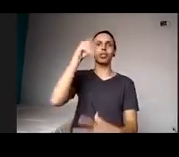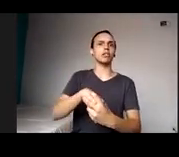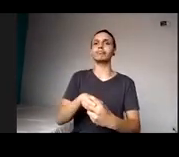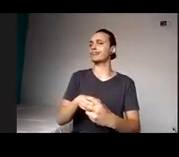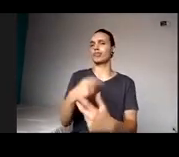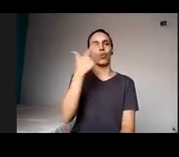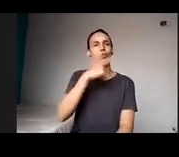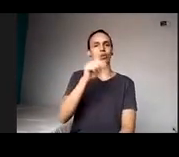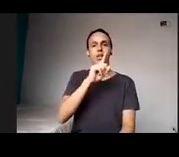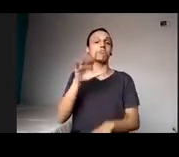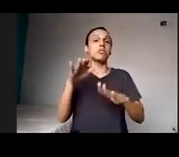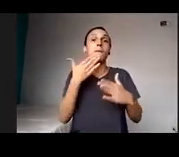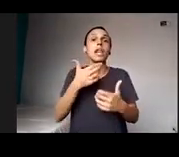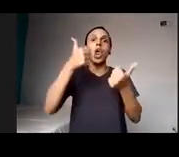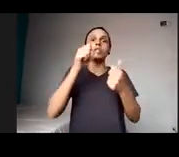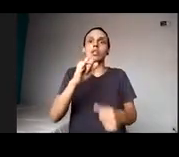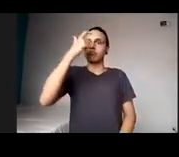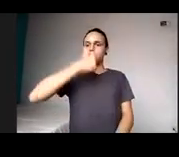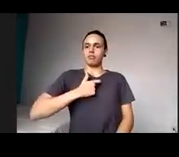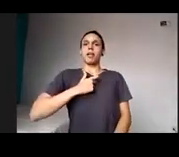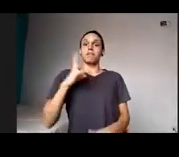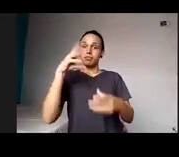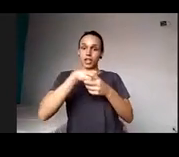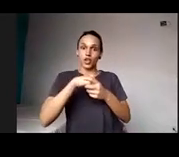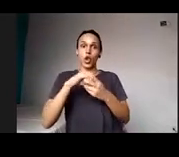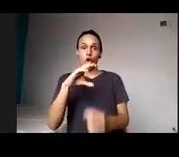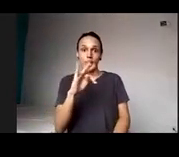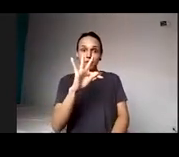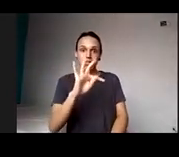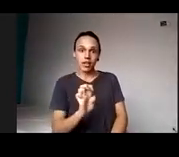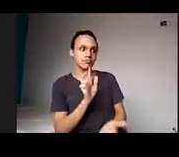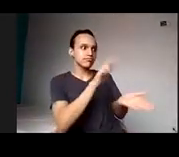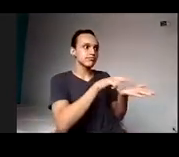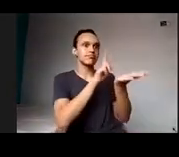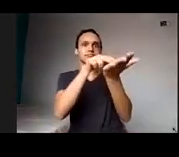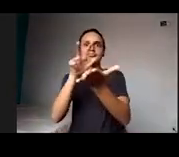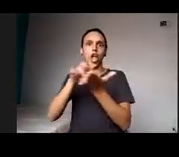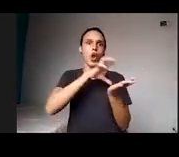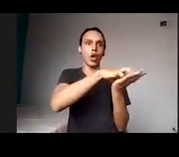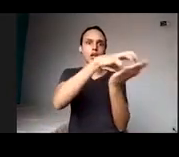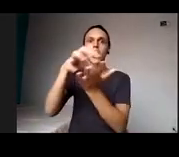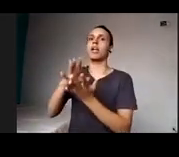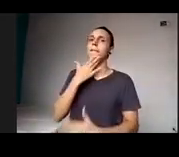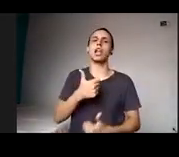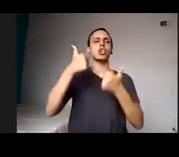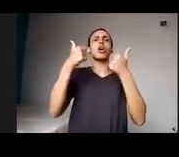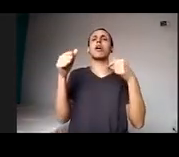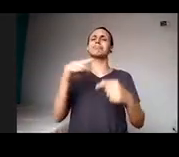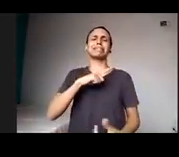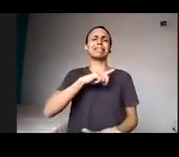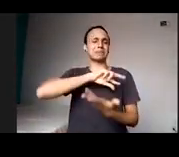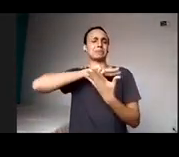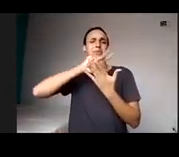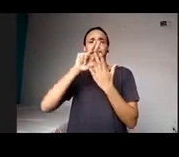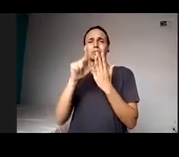dentro das unidades, mais a gente consegue qualificar esse processo, porque os desafios são inúmeros, né? Não são poucos,